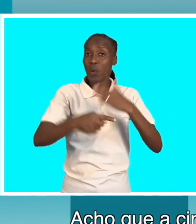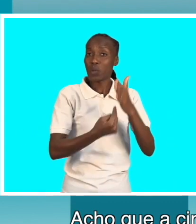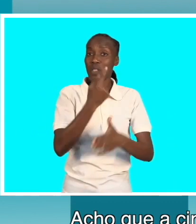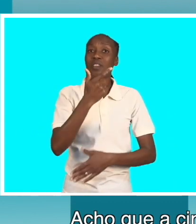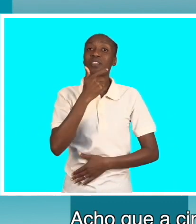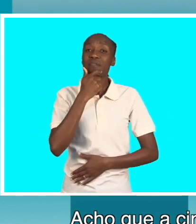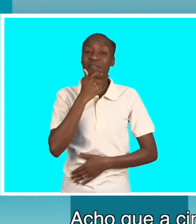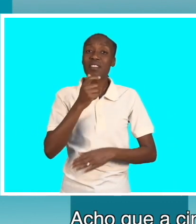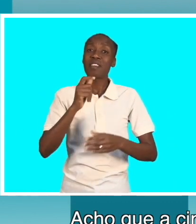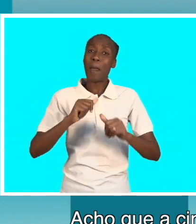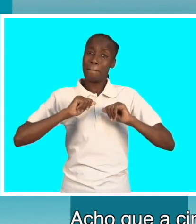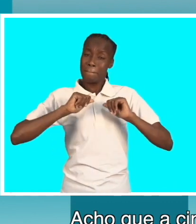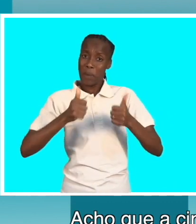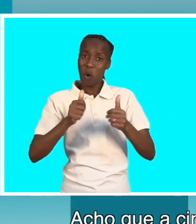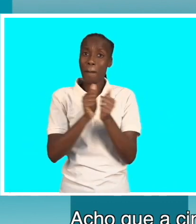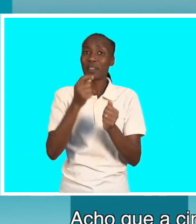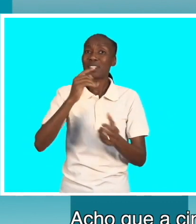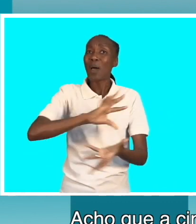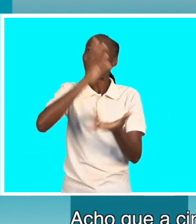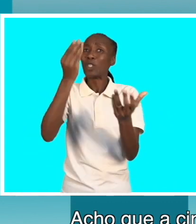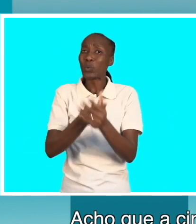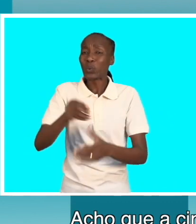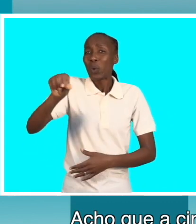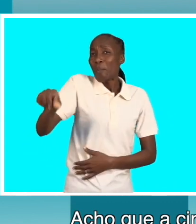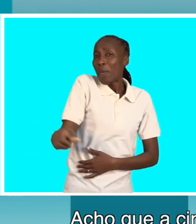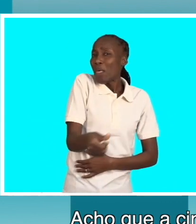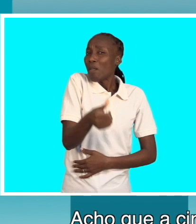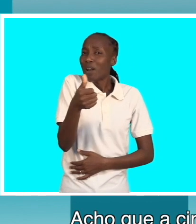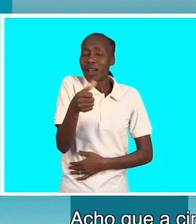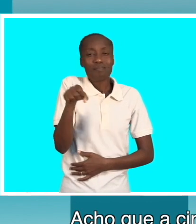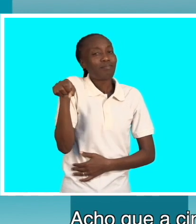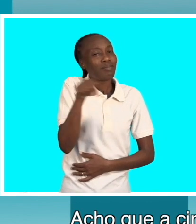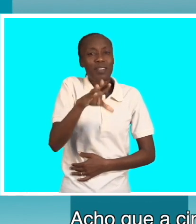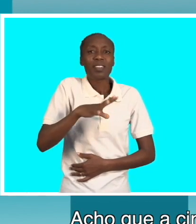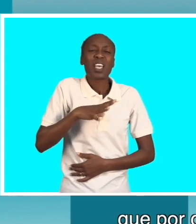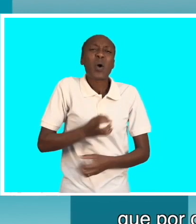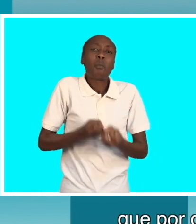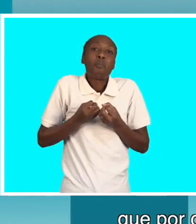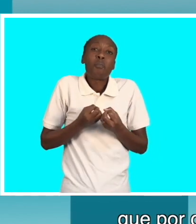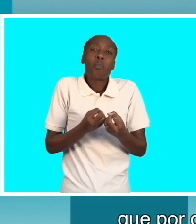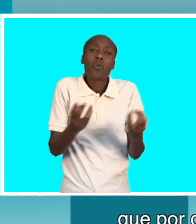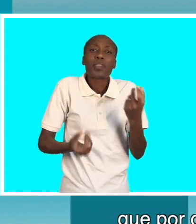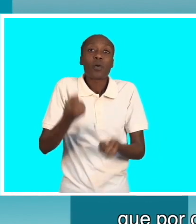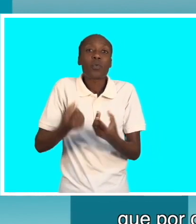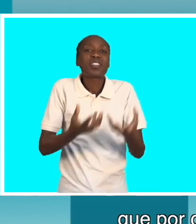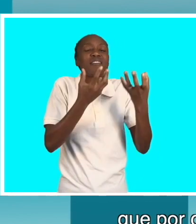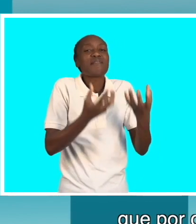a semana que aconteceu em Londres era uma coisa boa mas a gente não poderia dizer que por causa disso tudo já melhorou